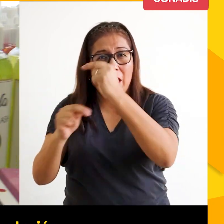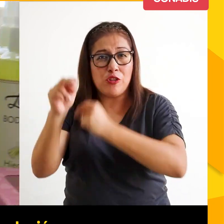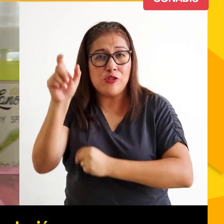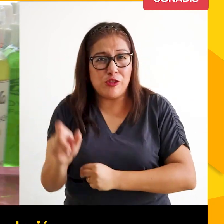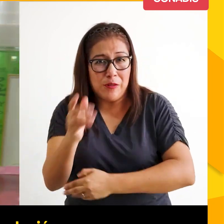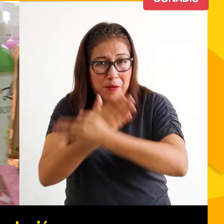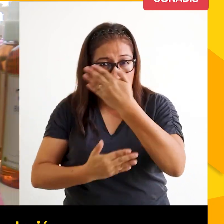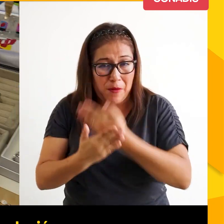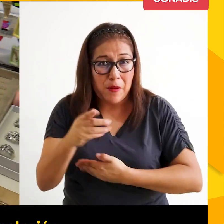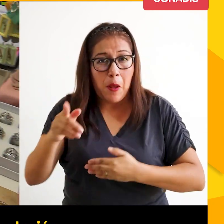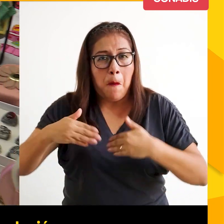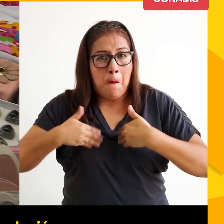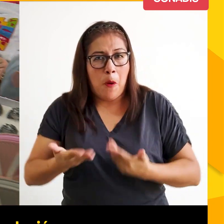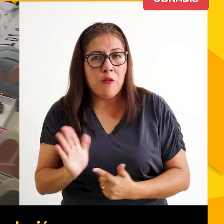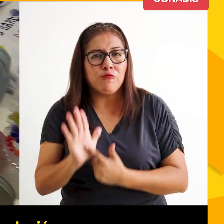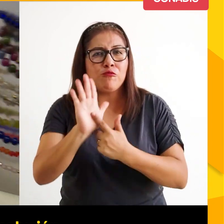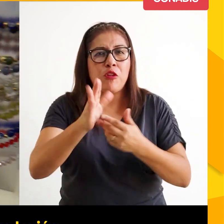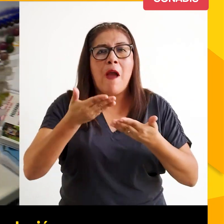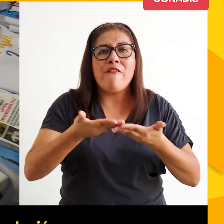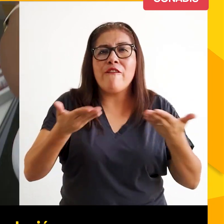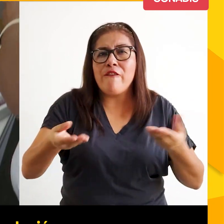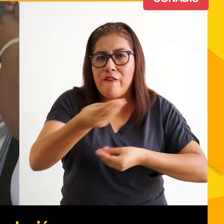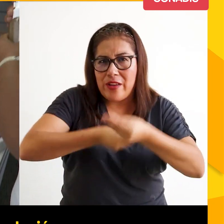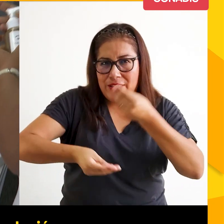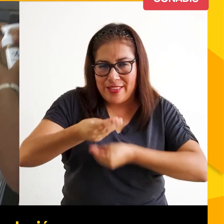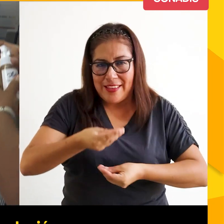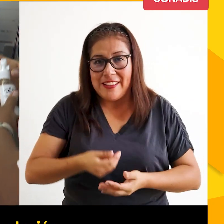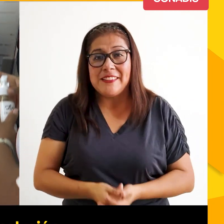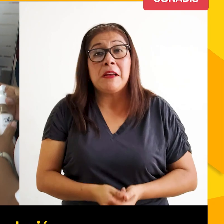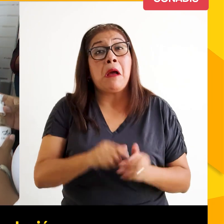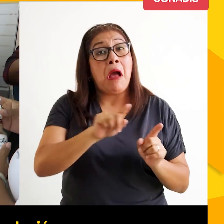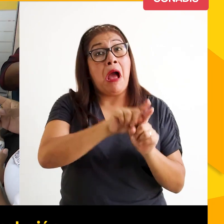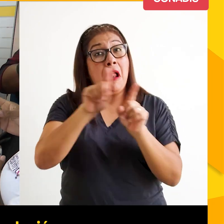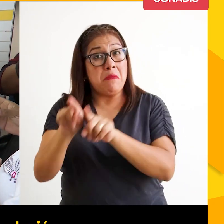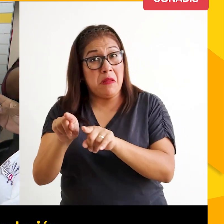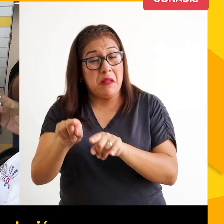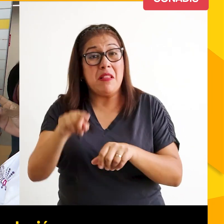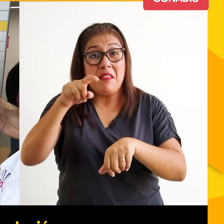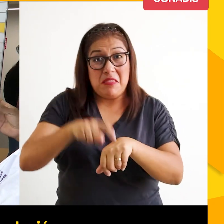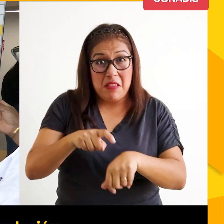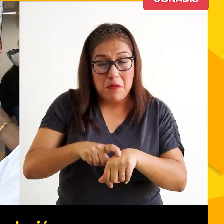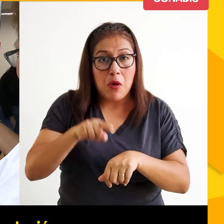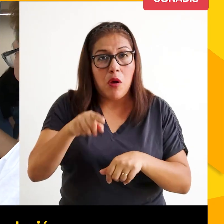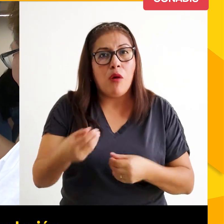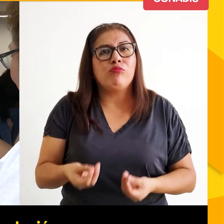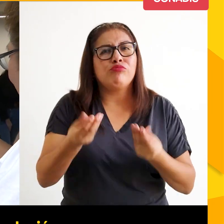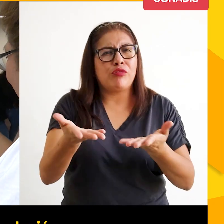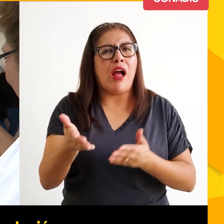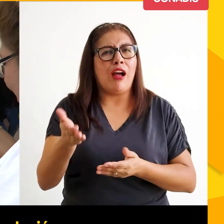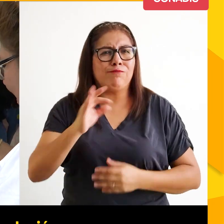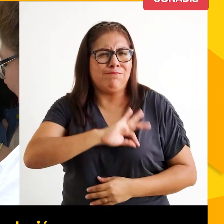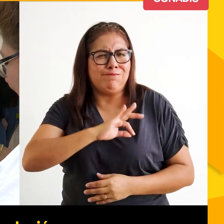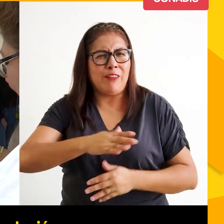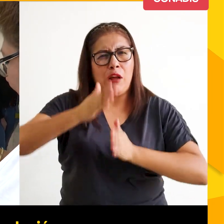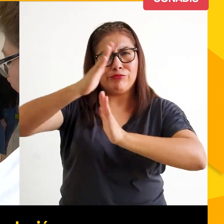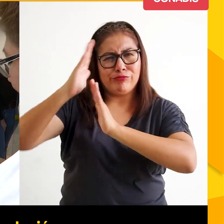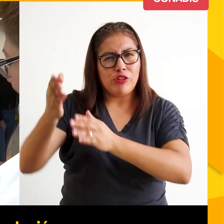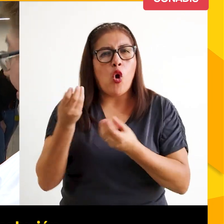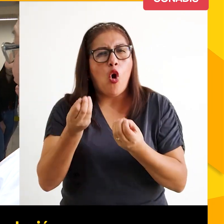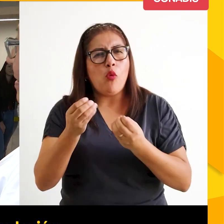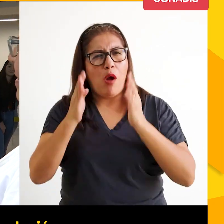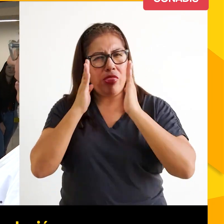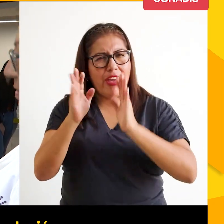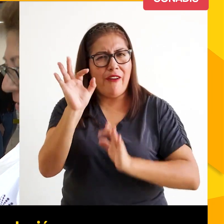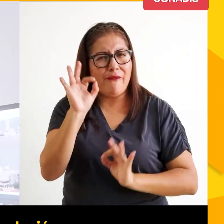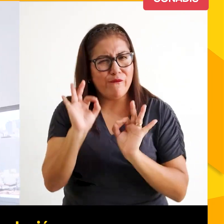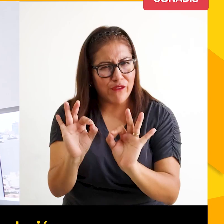discapacidad pudieron exhibir y vender sus productos. Del mismo modo, realizamos una enriquecedora capacitación sobre el trato adecuado